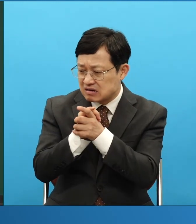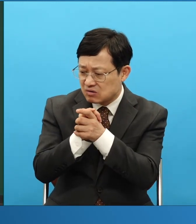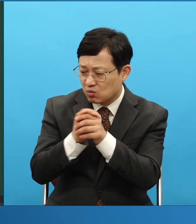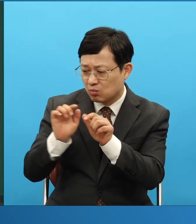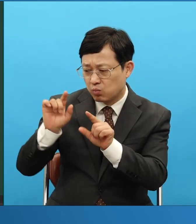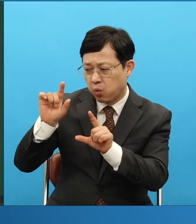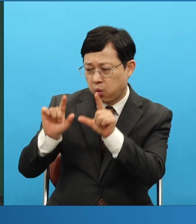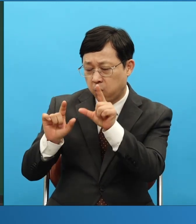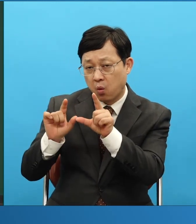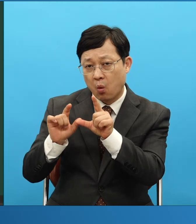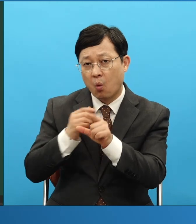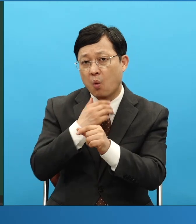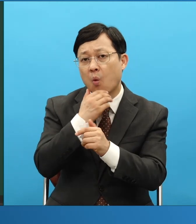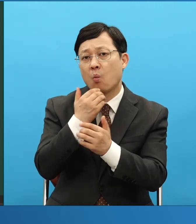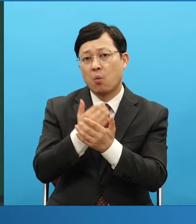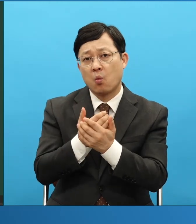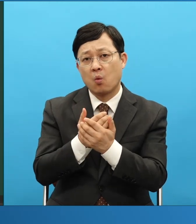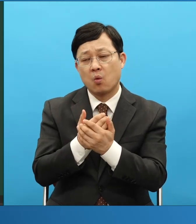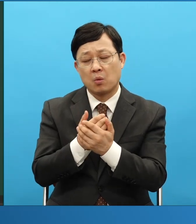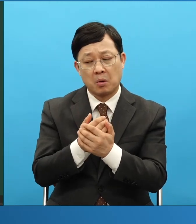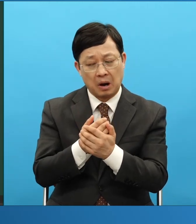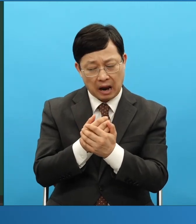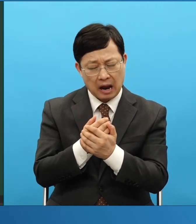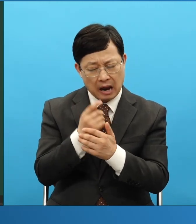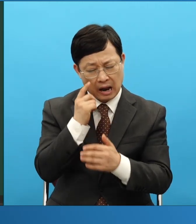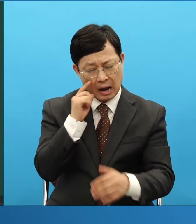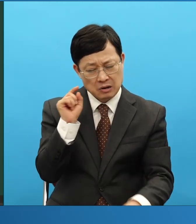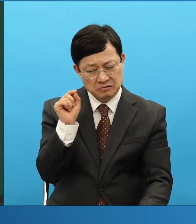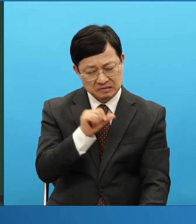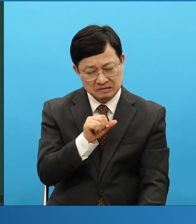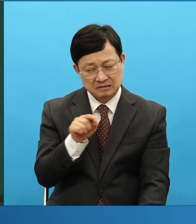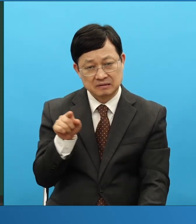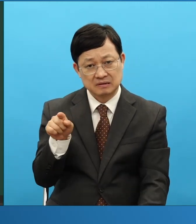뭐 보니까 눈치를 채우게 해서 자기한테 노금도 없어